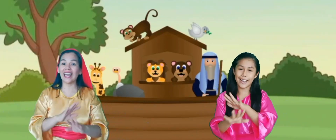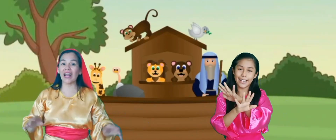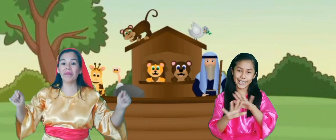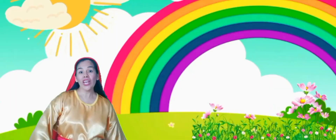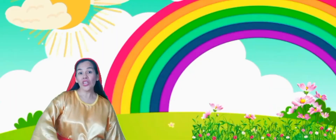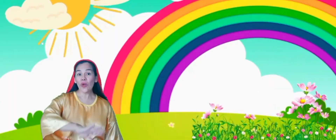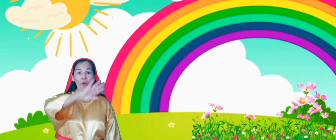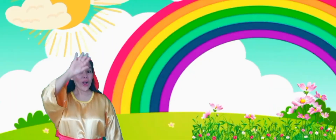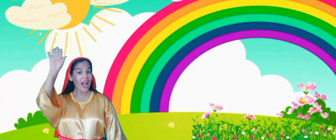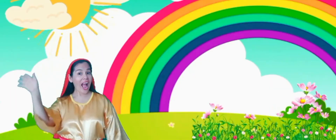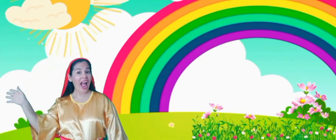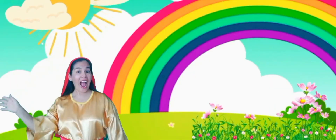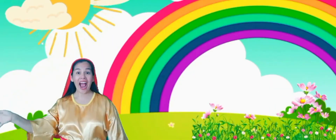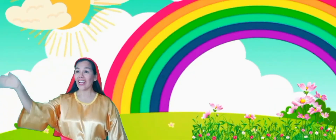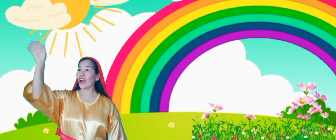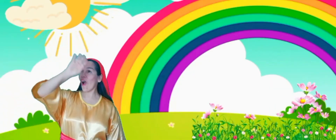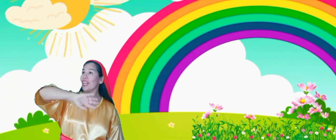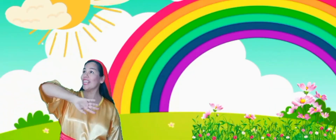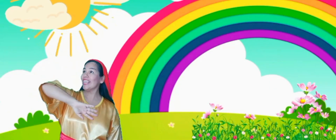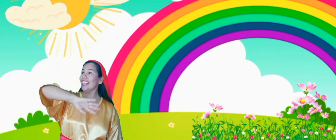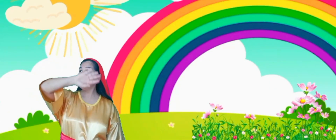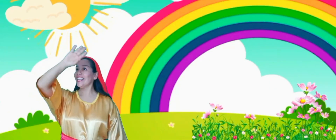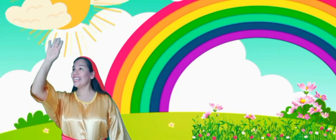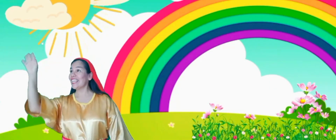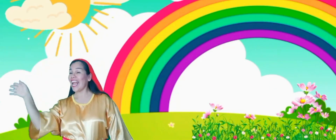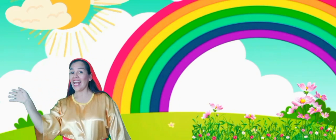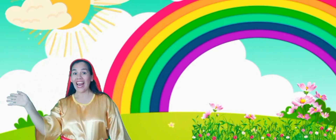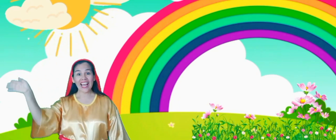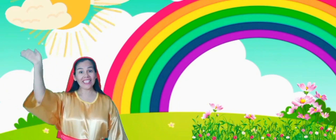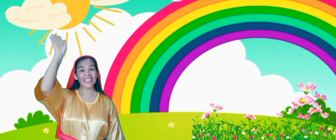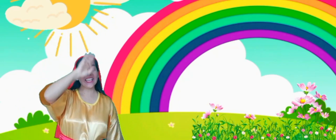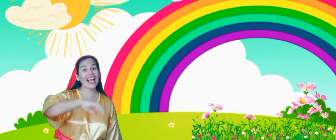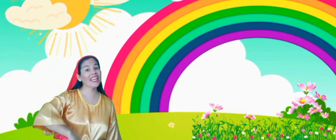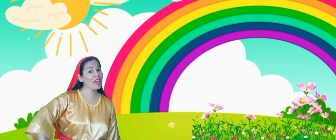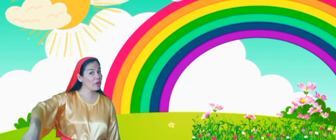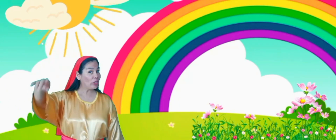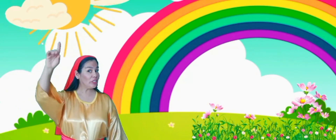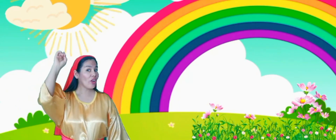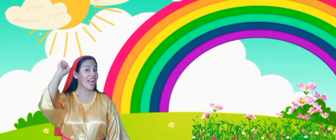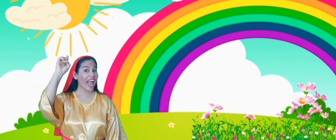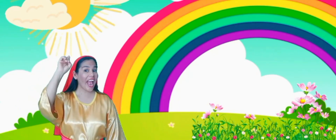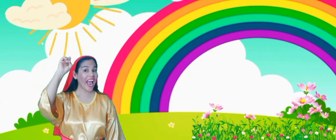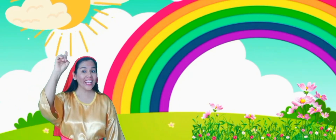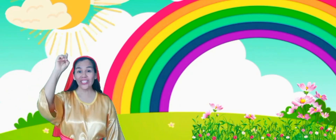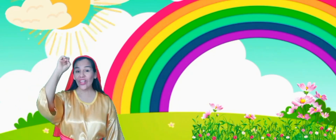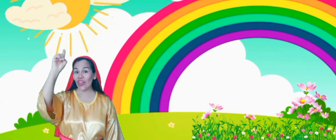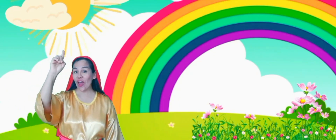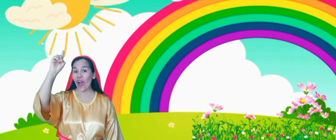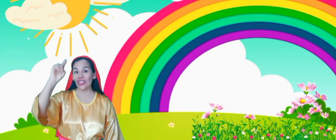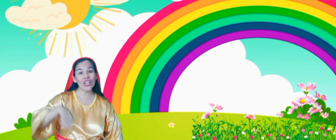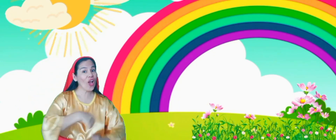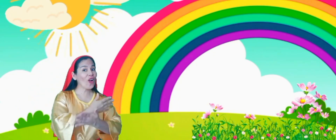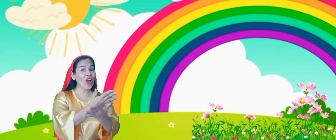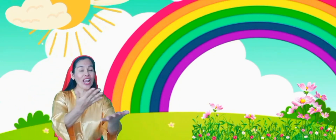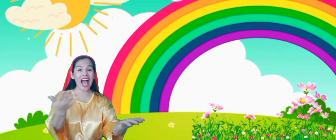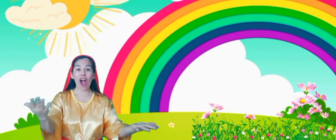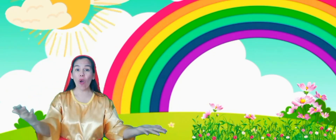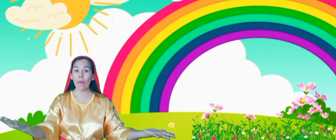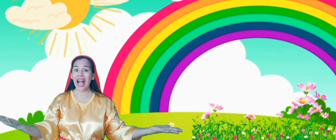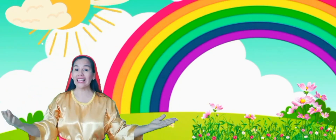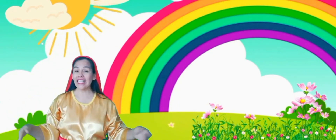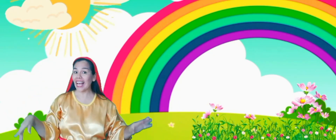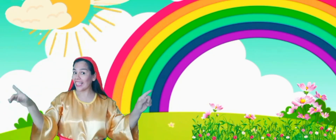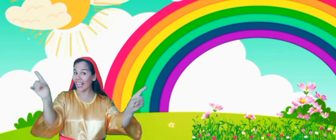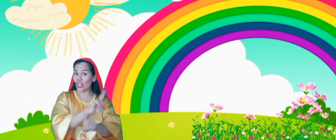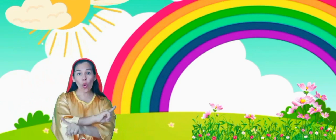secará. Y un arco iris era la señal del pacto que hizo Dios con la